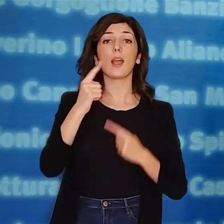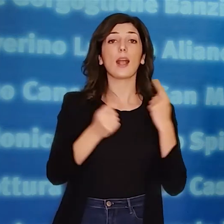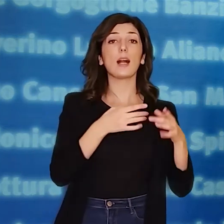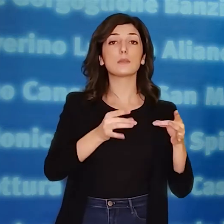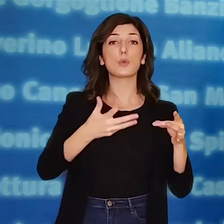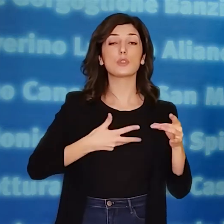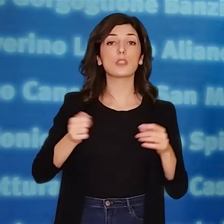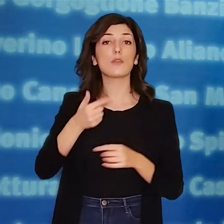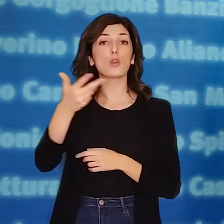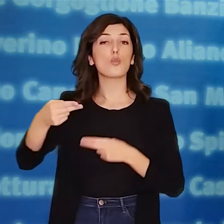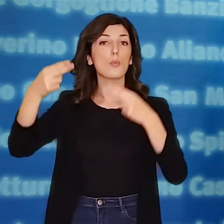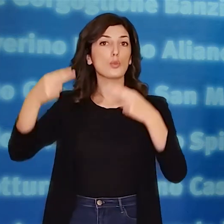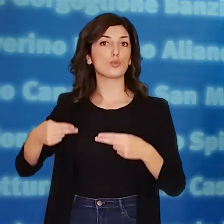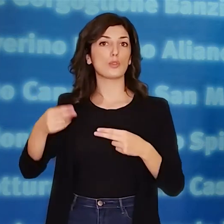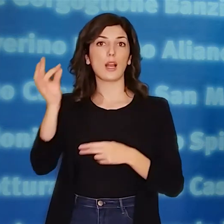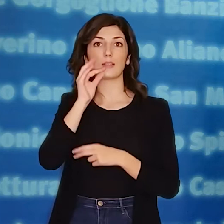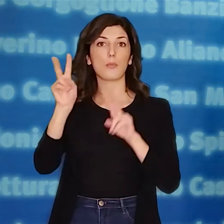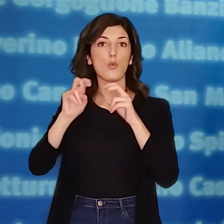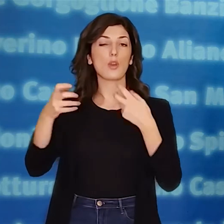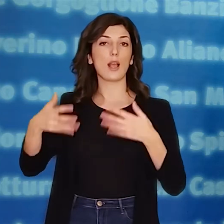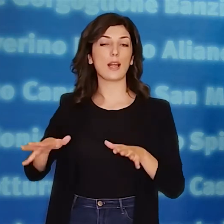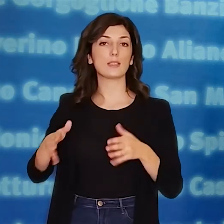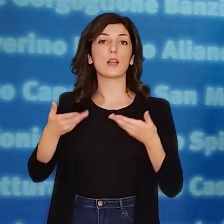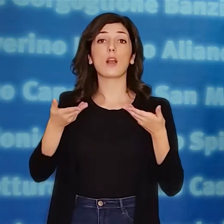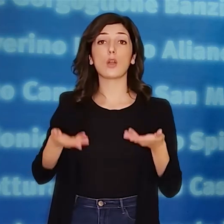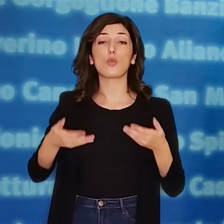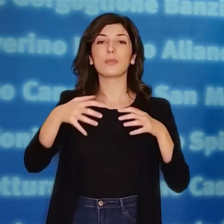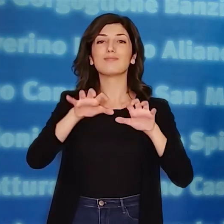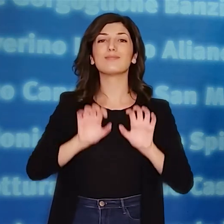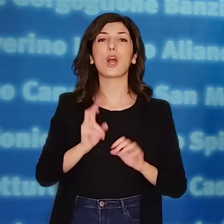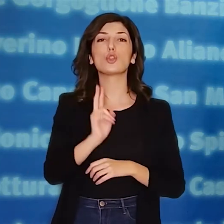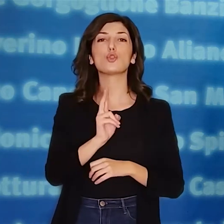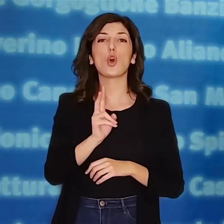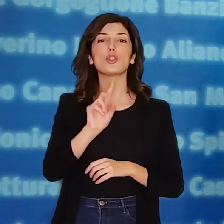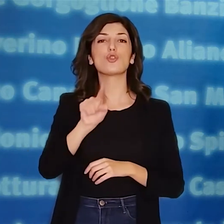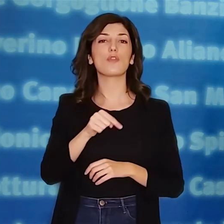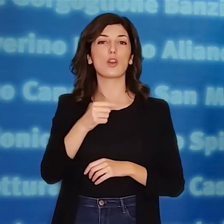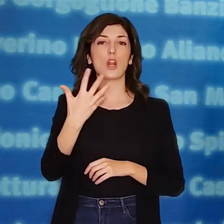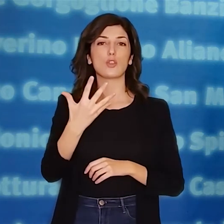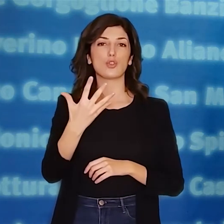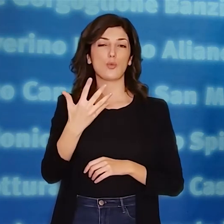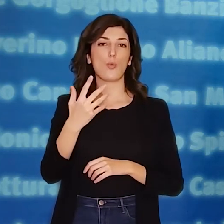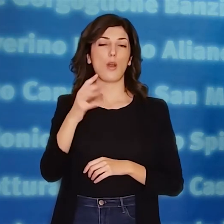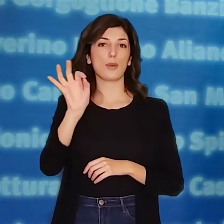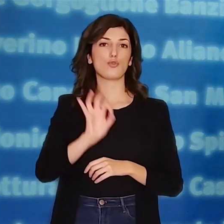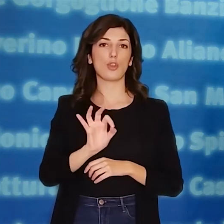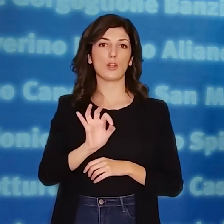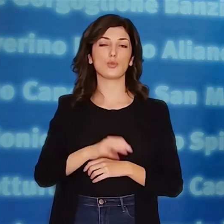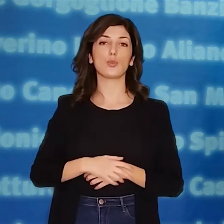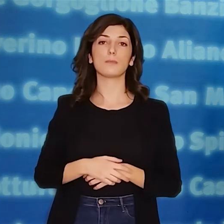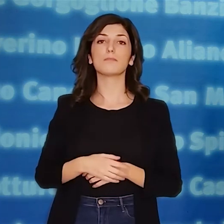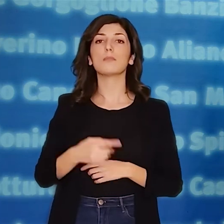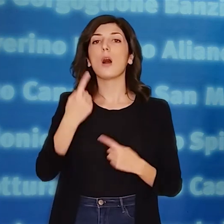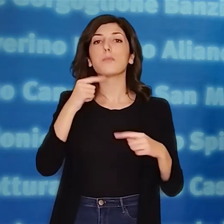Il rapporto casi positivi numero totale dei tamponi effettuati è sceso al 12,5%